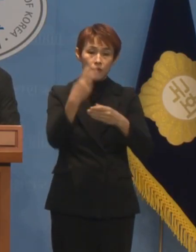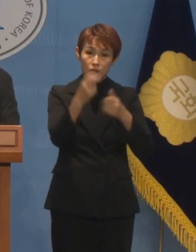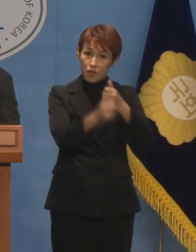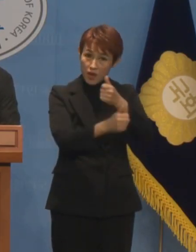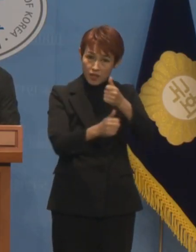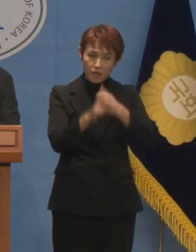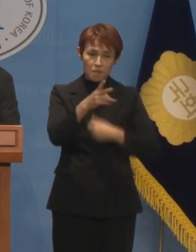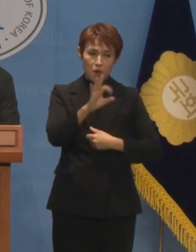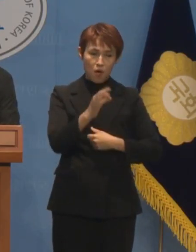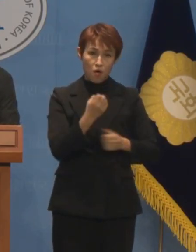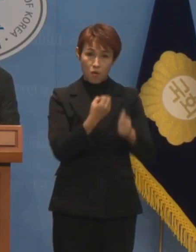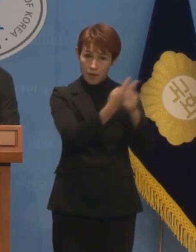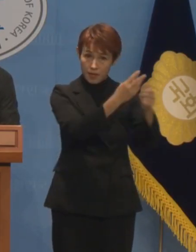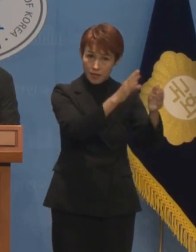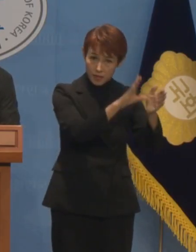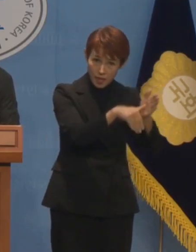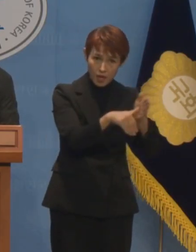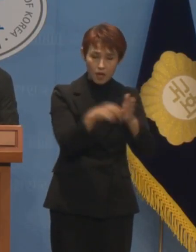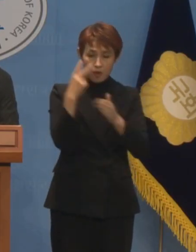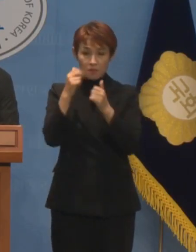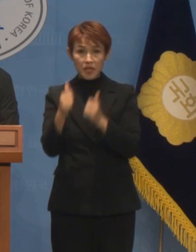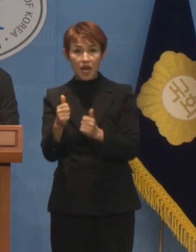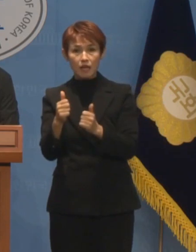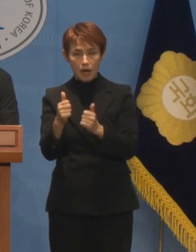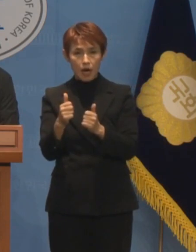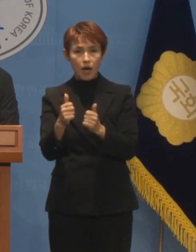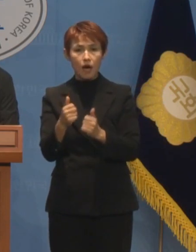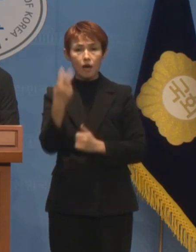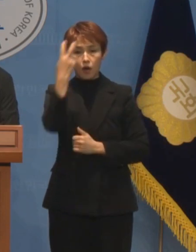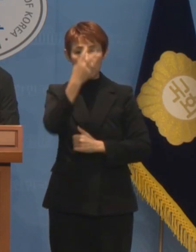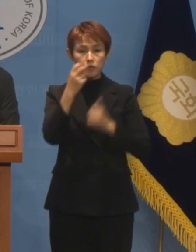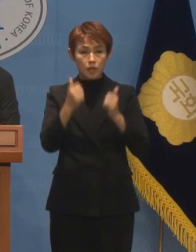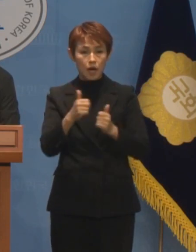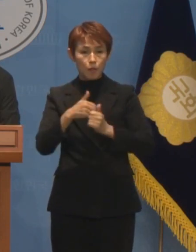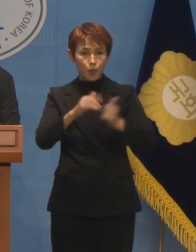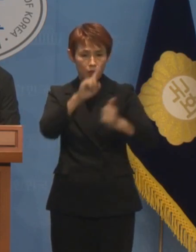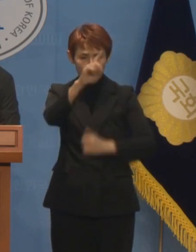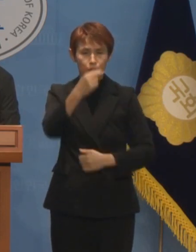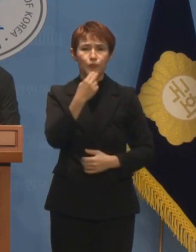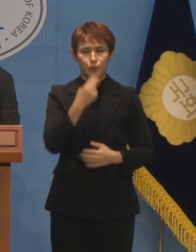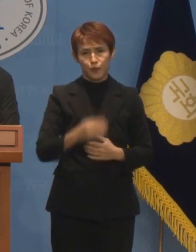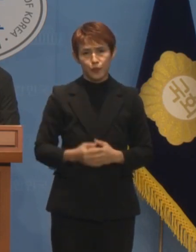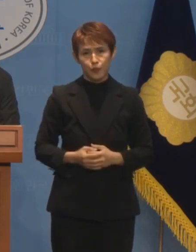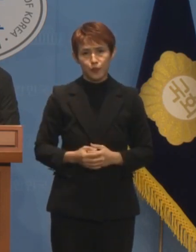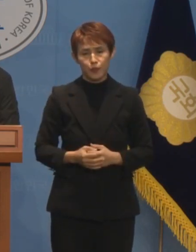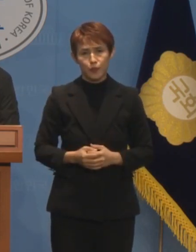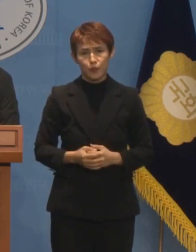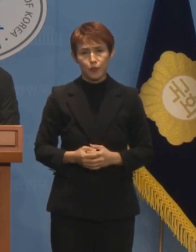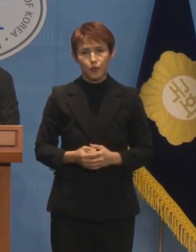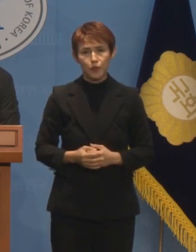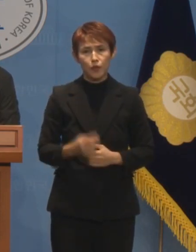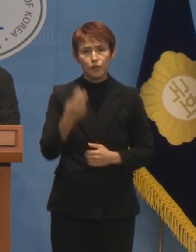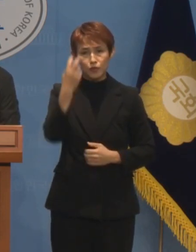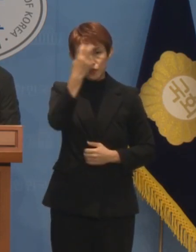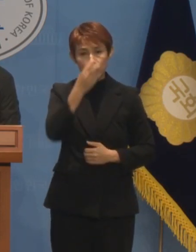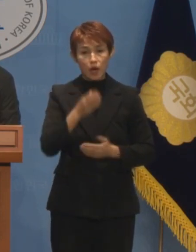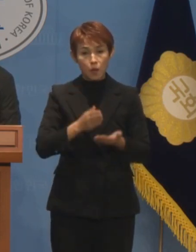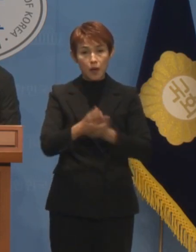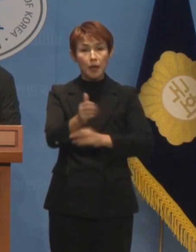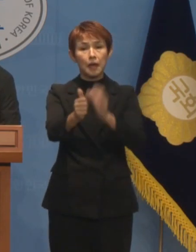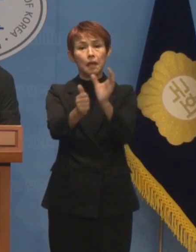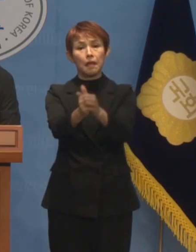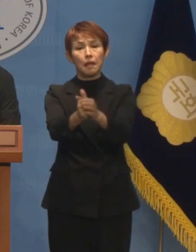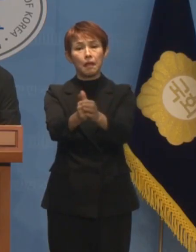고발했을 때도 검찰은 단 한 명의 검사도 배치하지 않고 그저 수사과로 배당하지